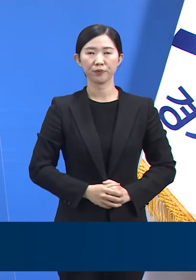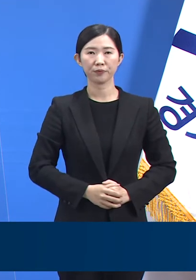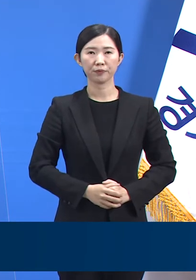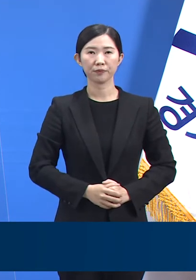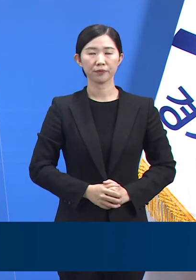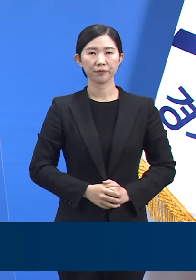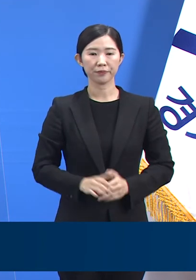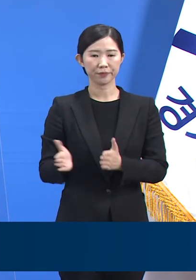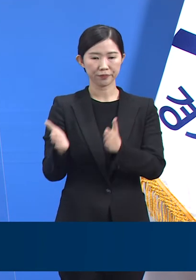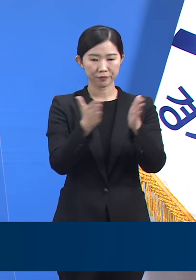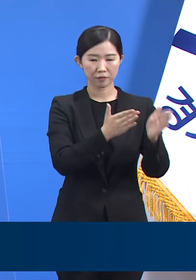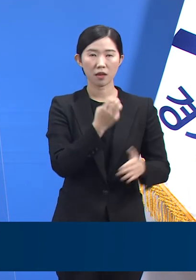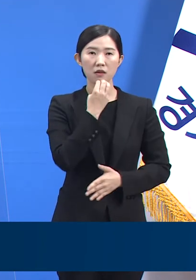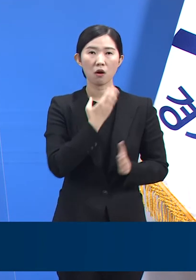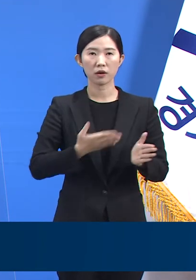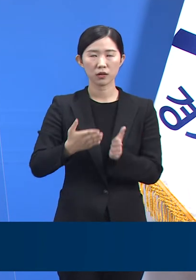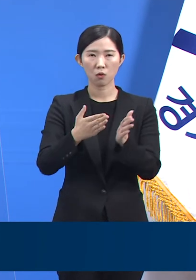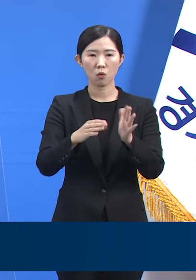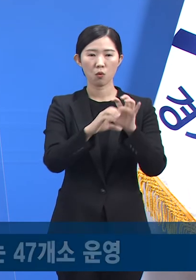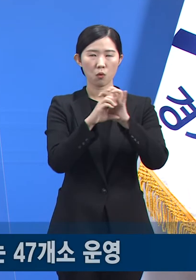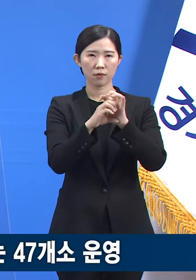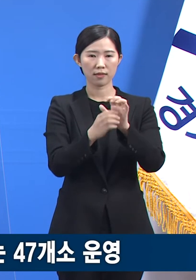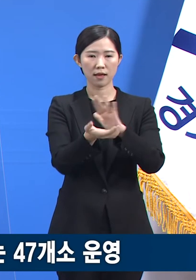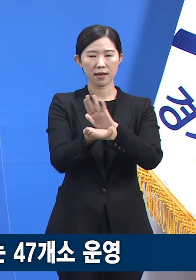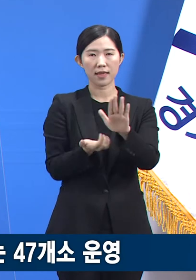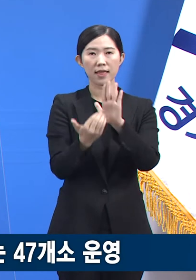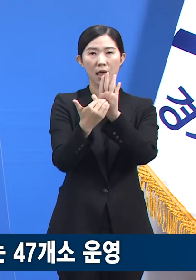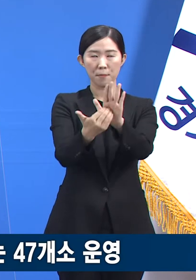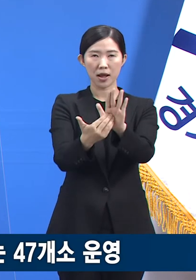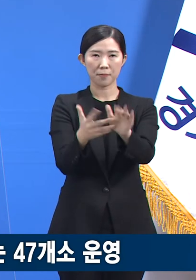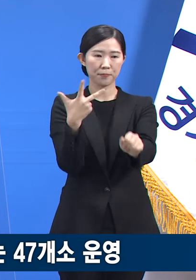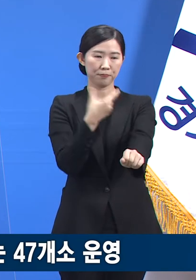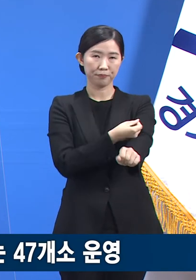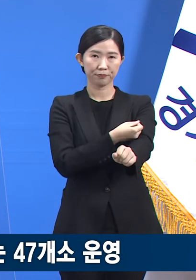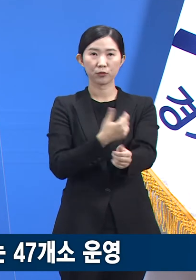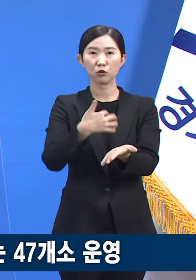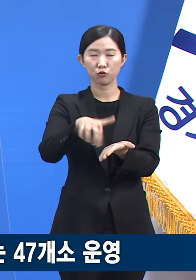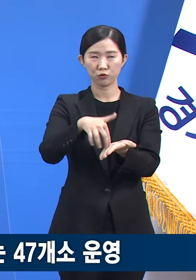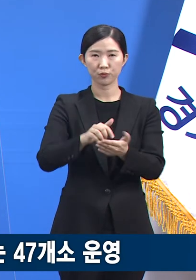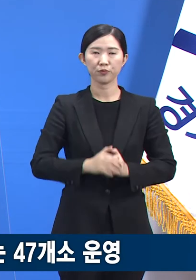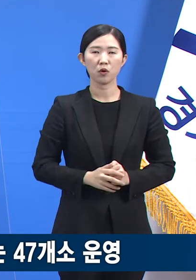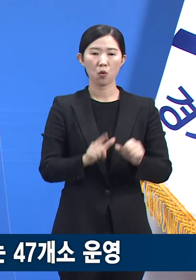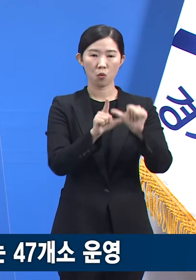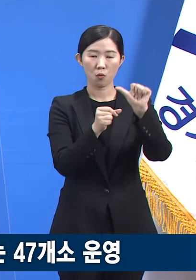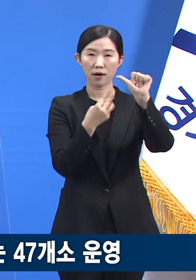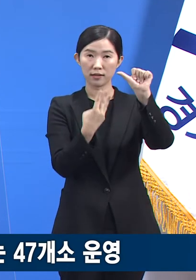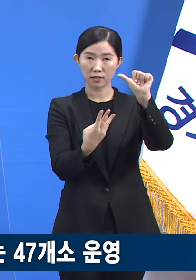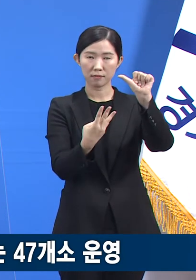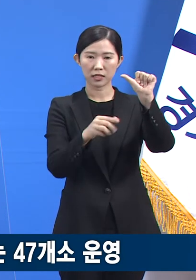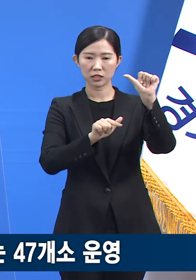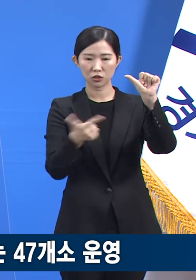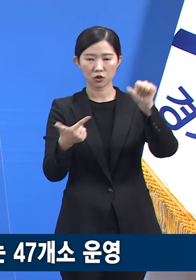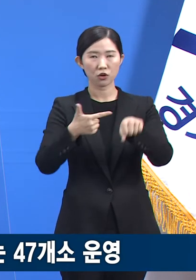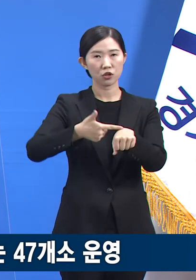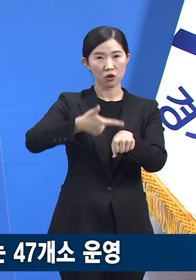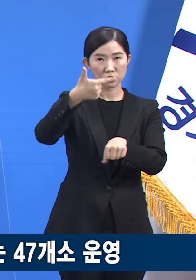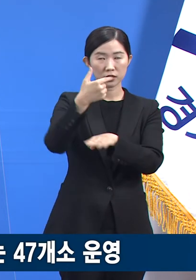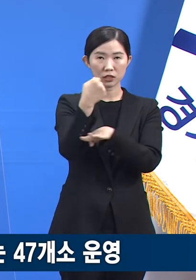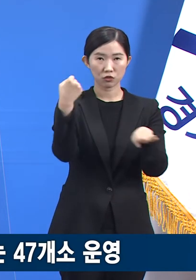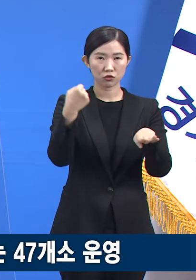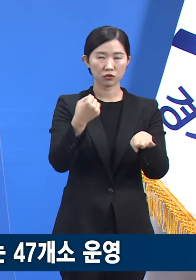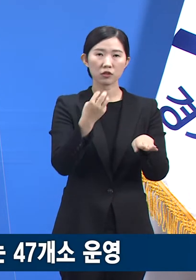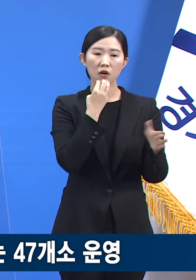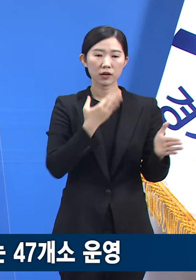다음은 경기도 코로나19 예방접종 현황입니다. 5월 3일 18시 기준 도내 지역예방접종센터는